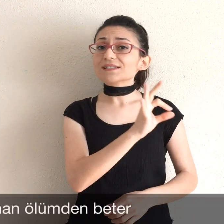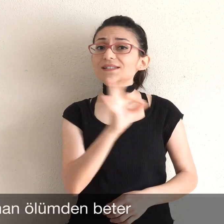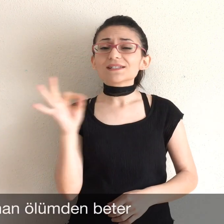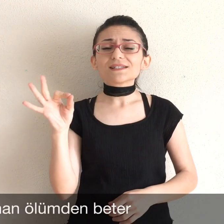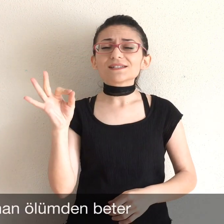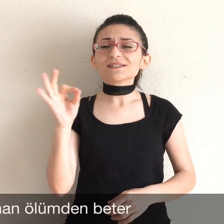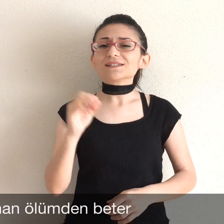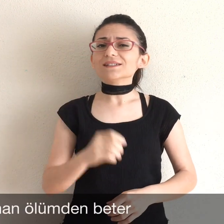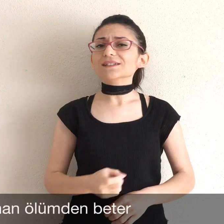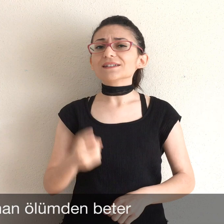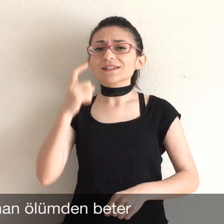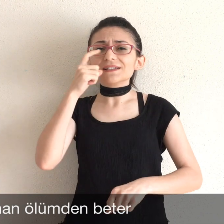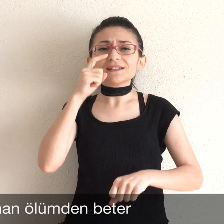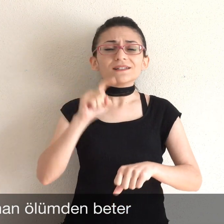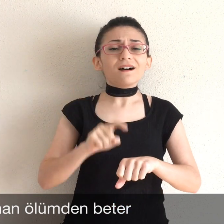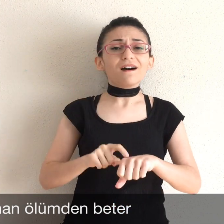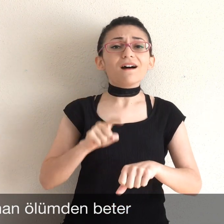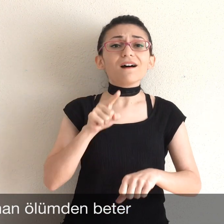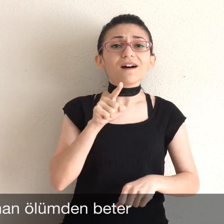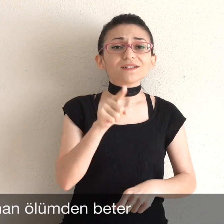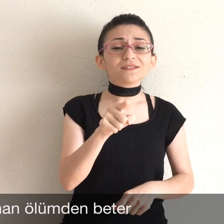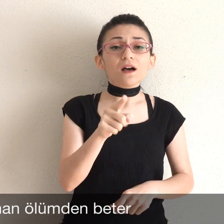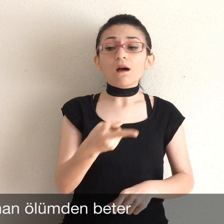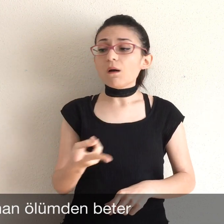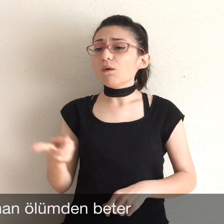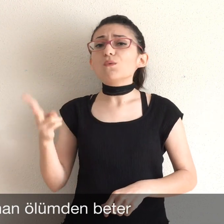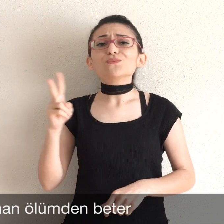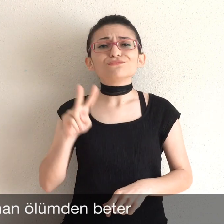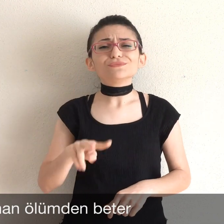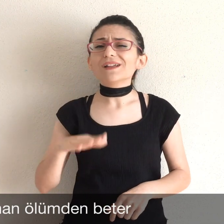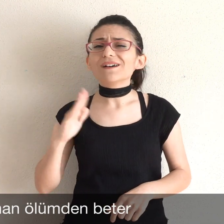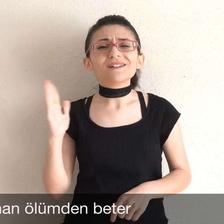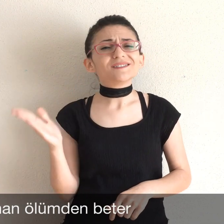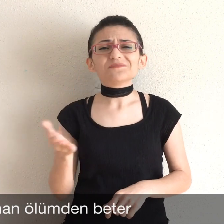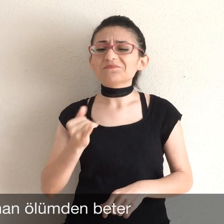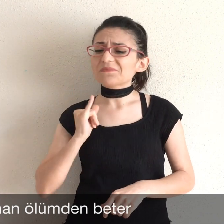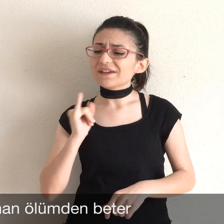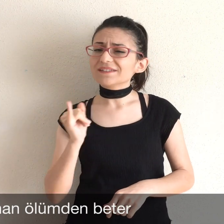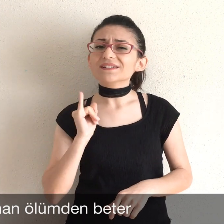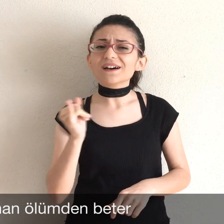Sensizlik inan, ölümden beter